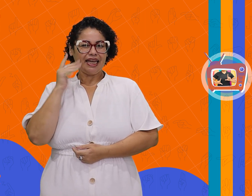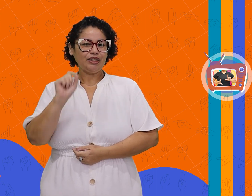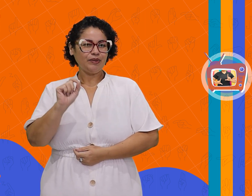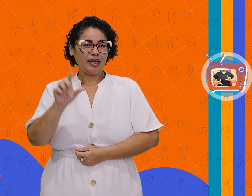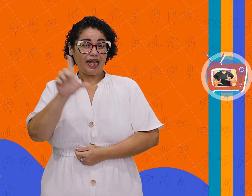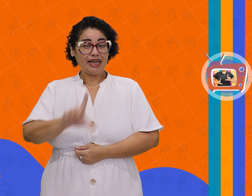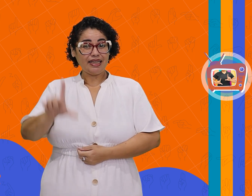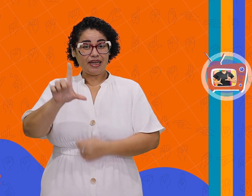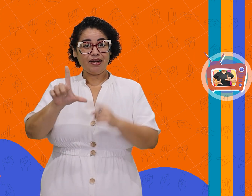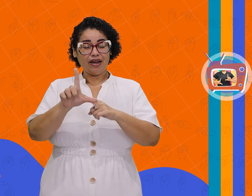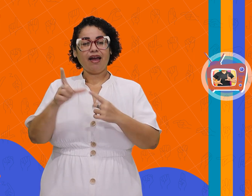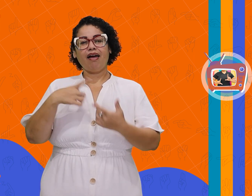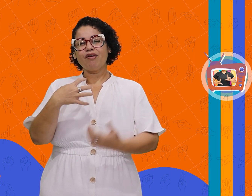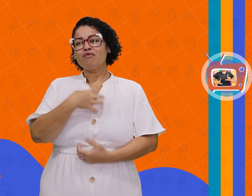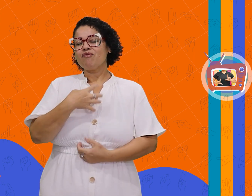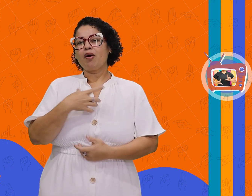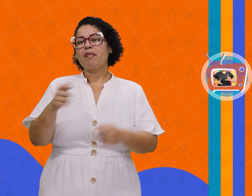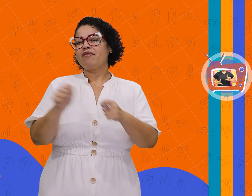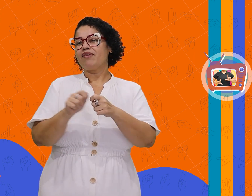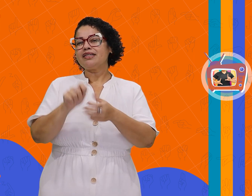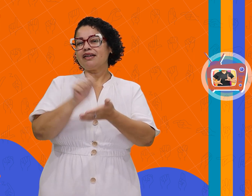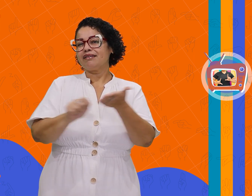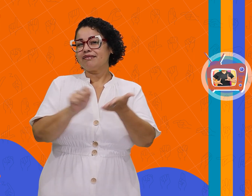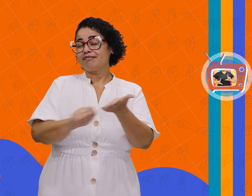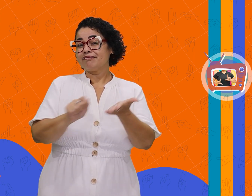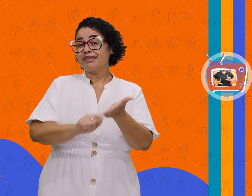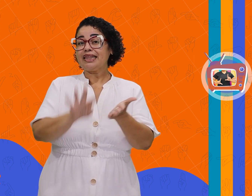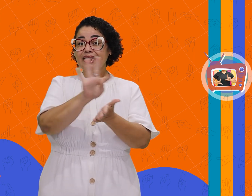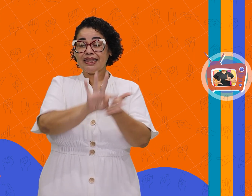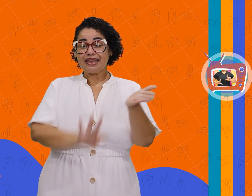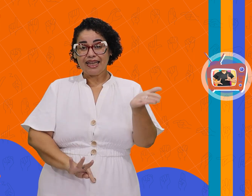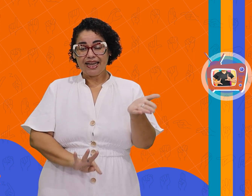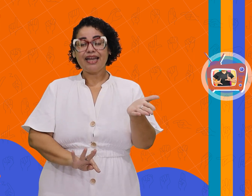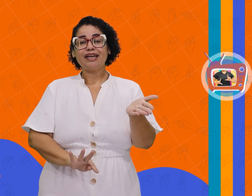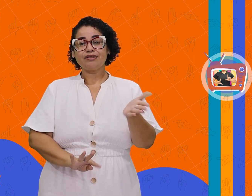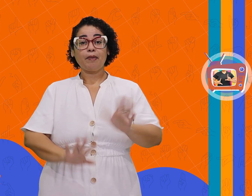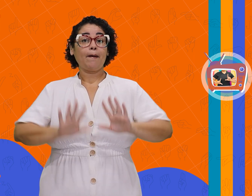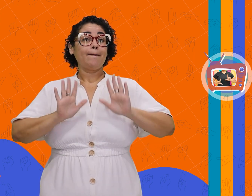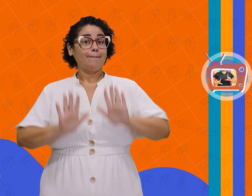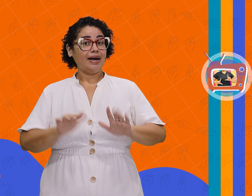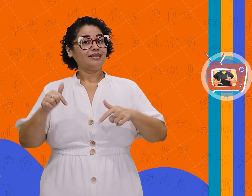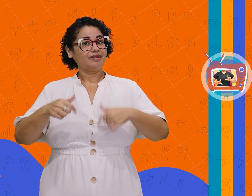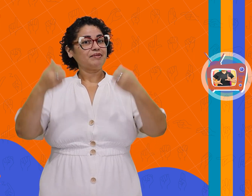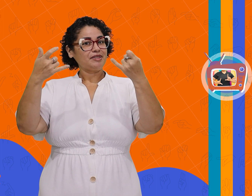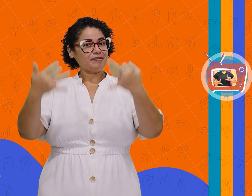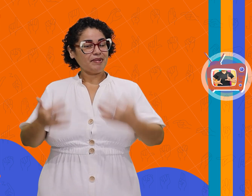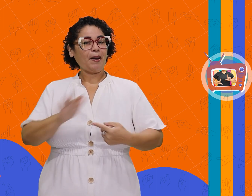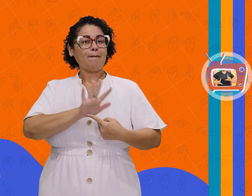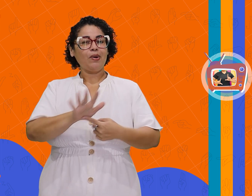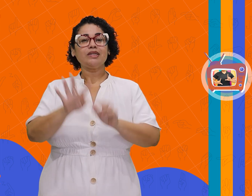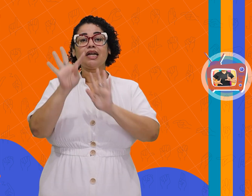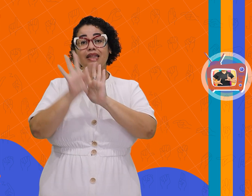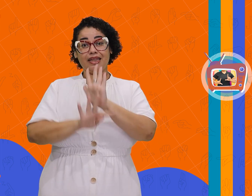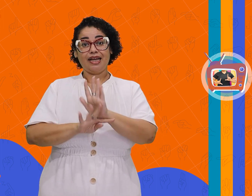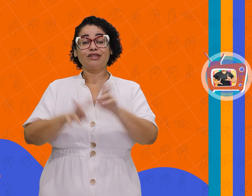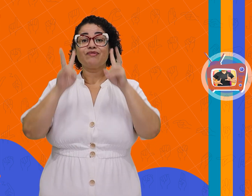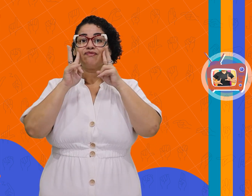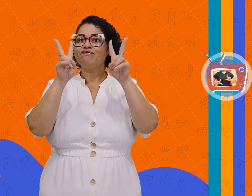literatura como forma de produzir textos escritos. Mas aqui mostraremos os textos em forma